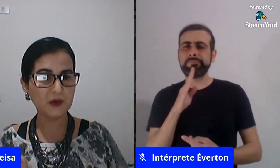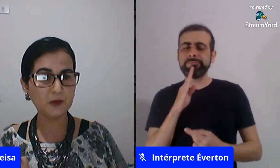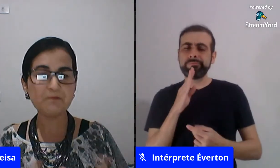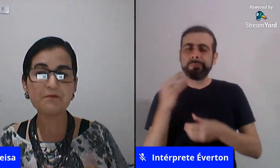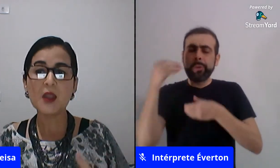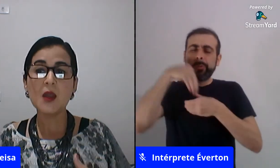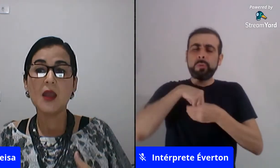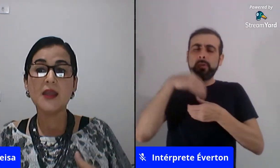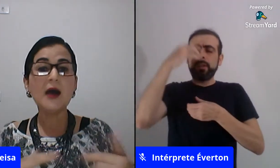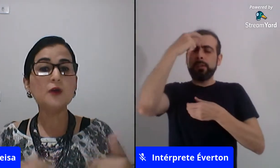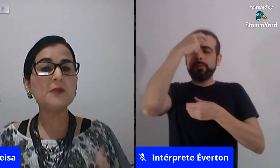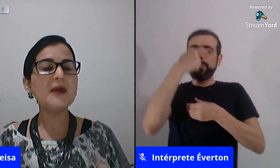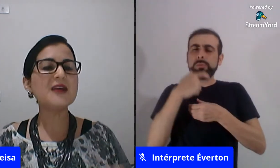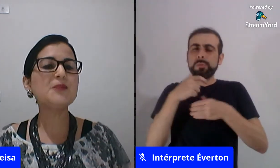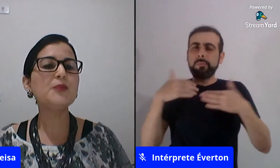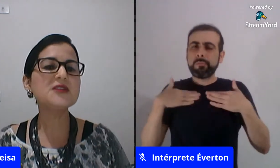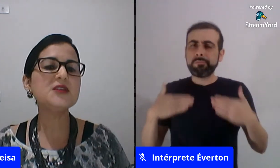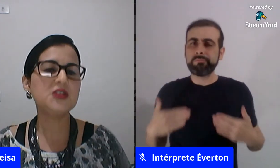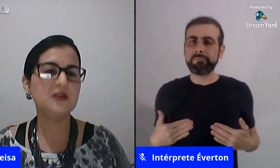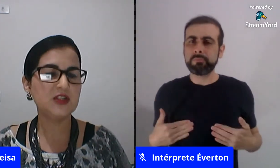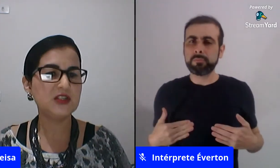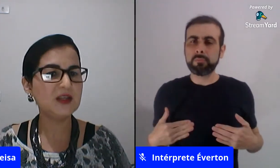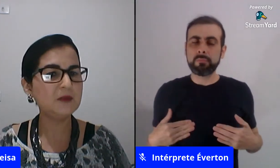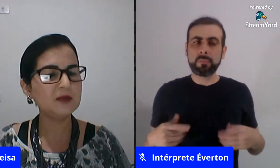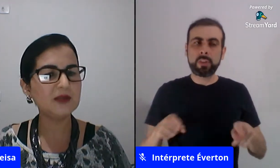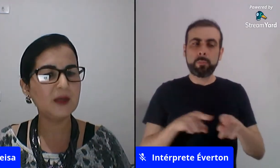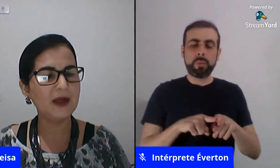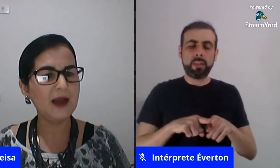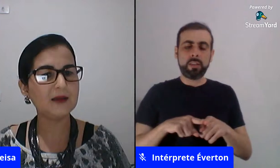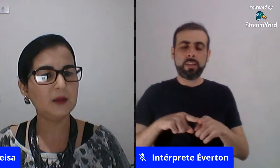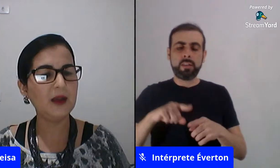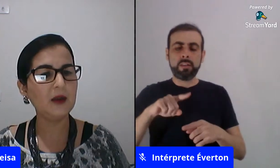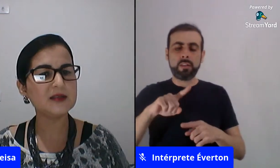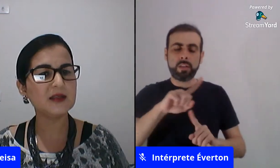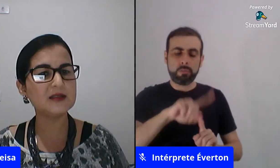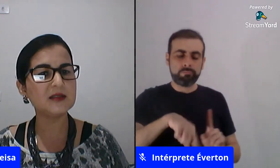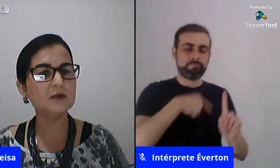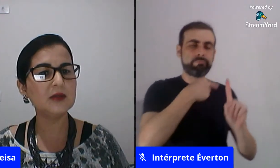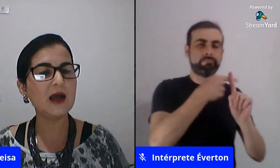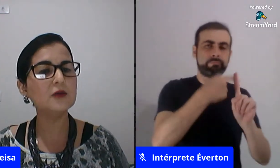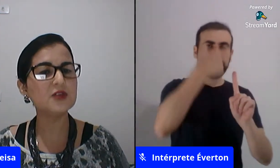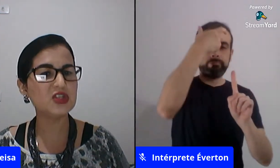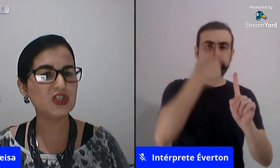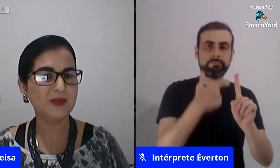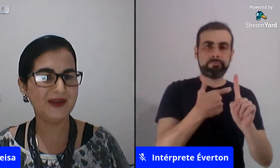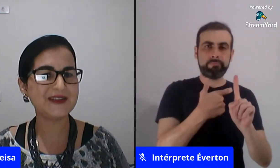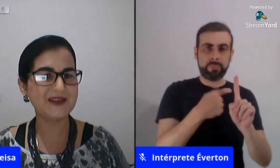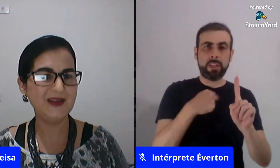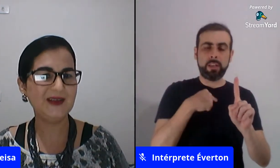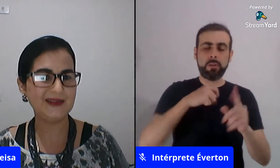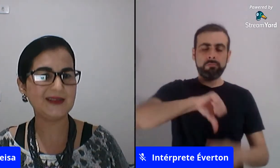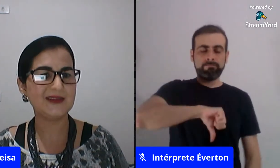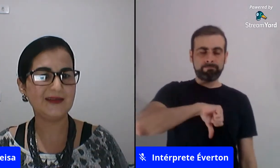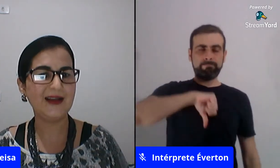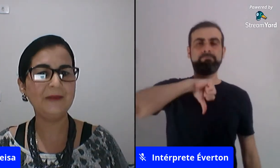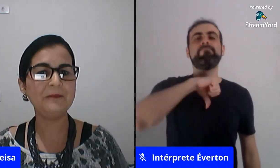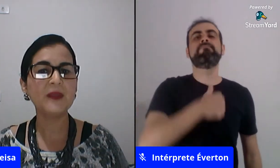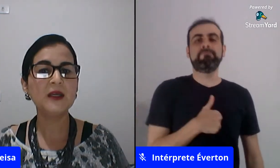o corpo o corpo é seu e a autoimagem positiva a gente sempre tem que trabalhar também com essa questão da autoestima com as